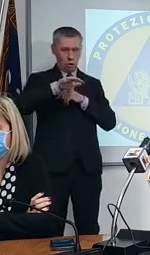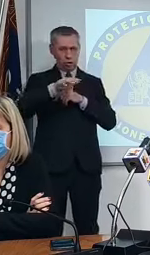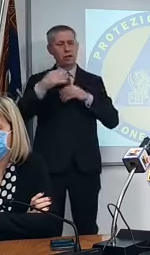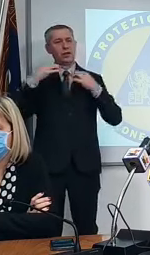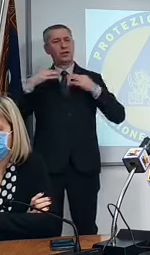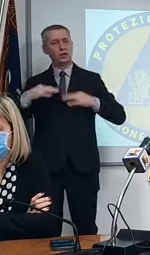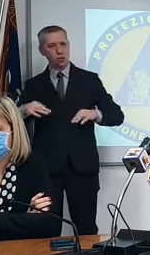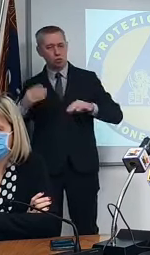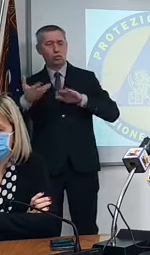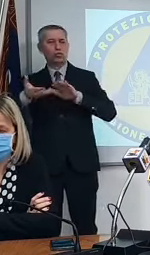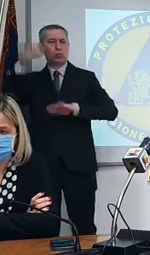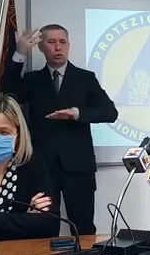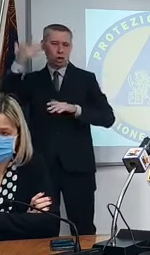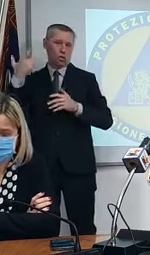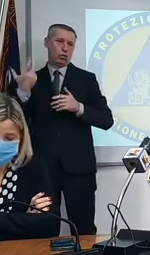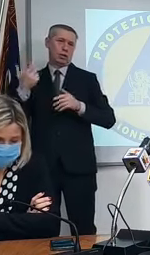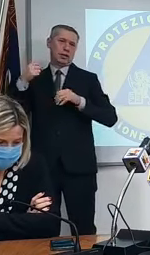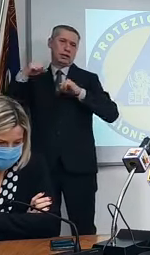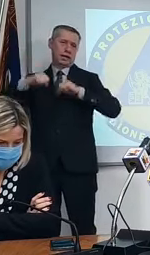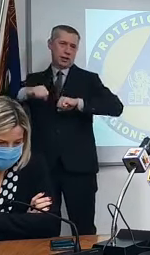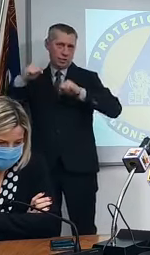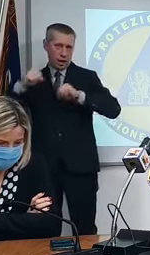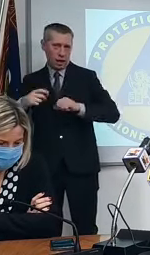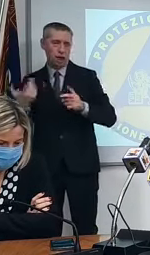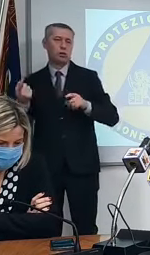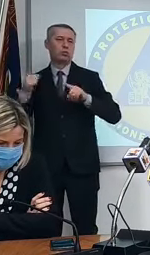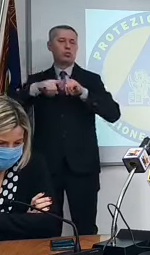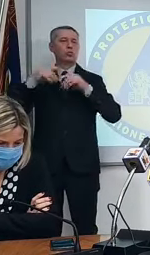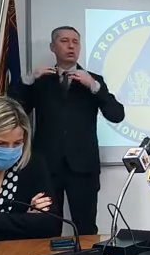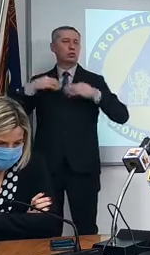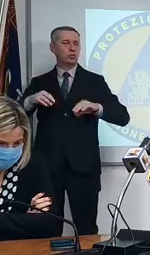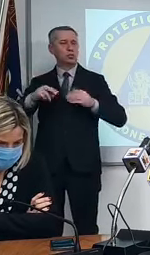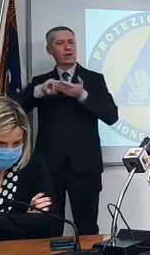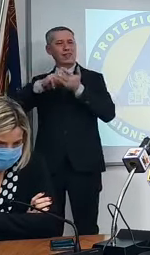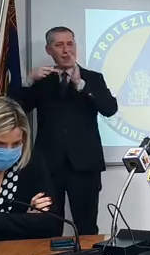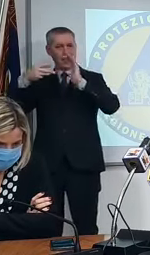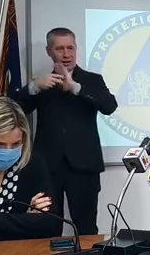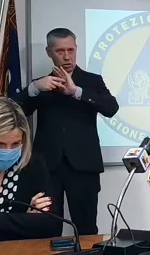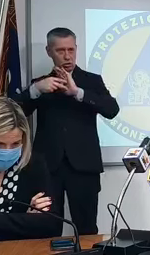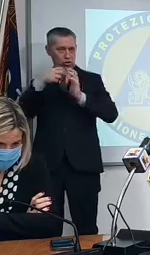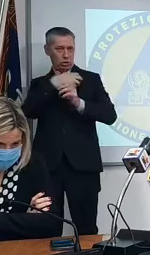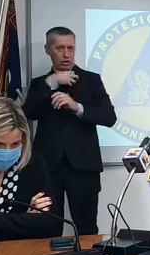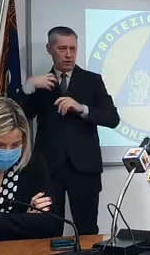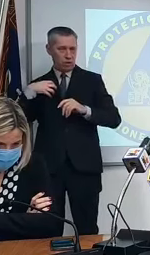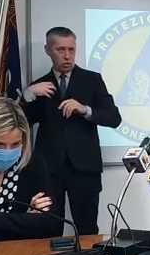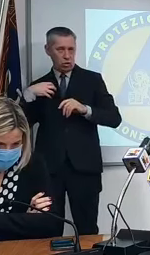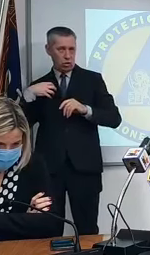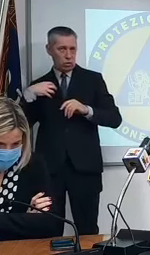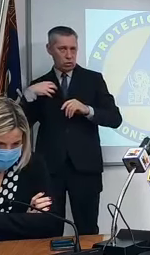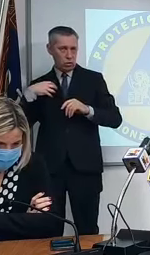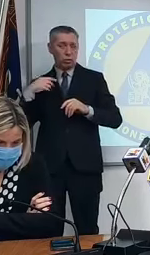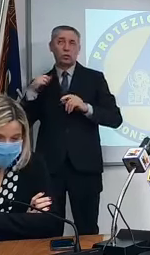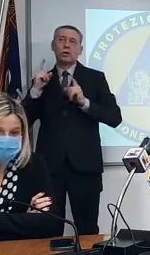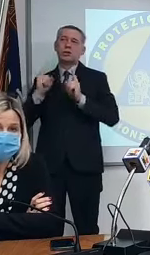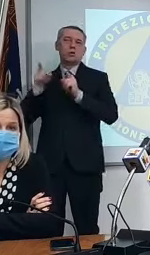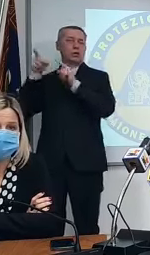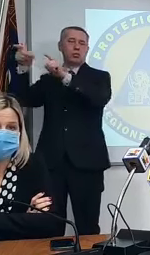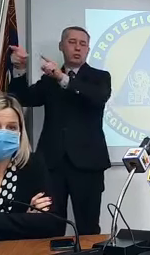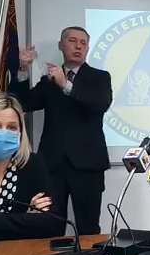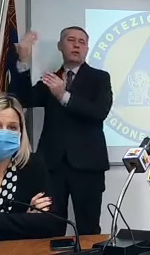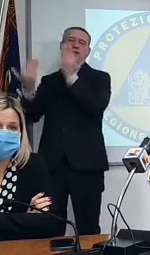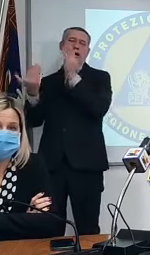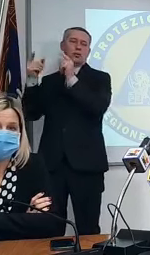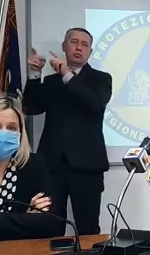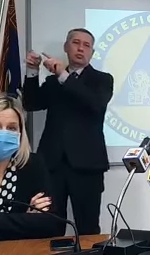Sanità del Comitato Tecnico Scientifico Nazionale debba essere tagliandato e rivisto perché oggi ci sono degli elementi nuovi tra i quali non